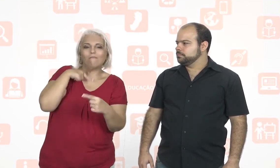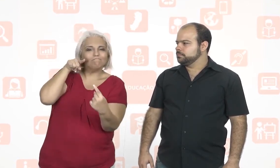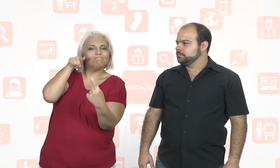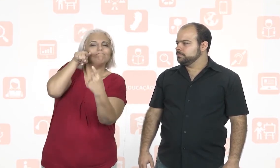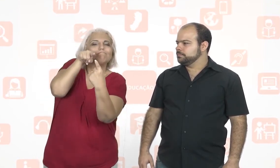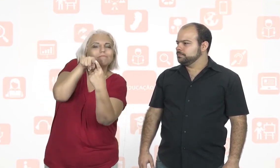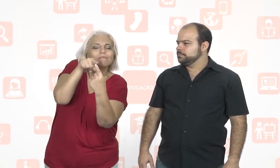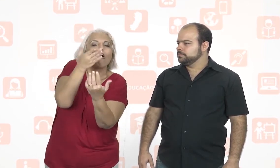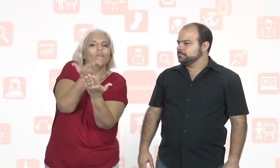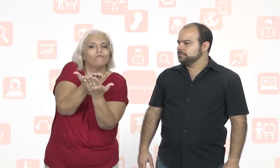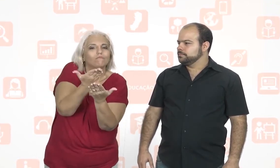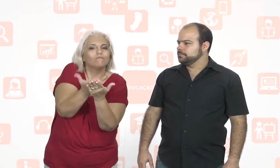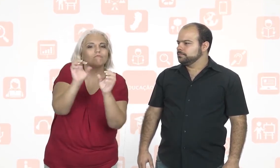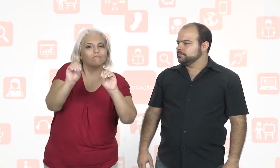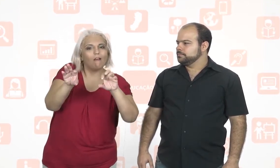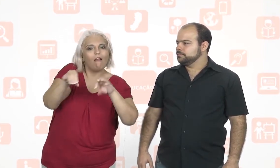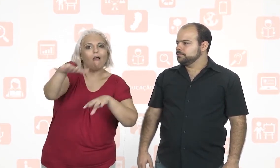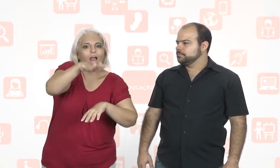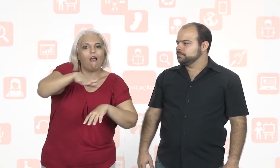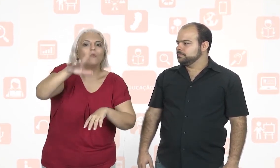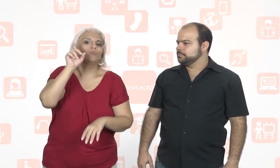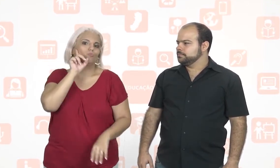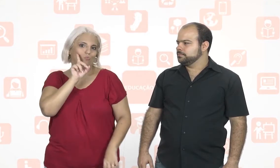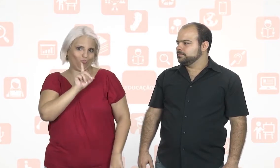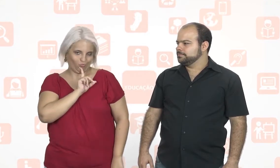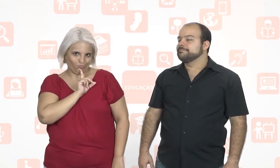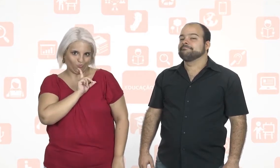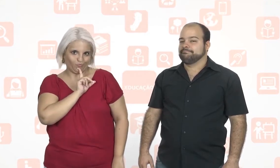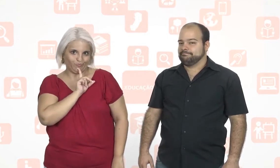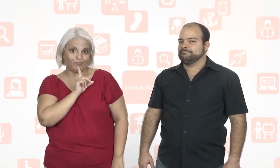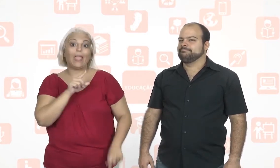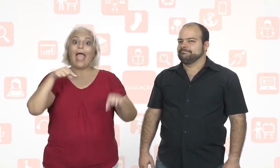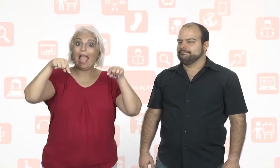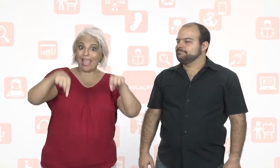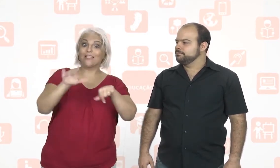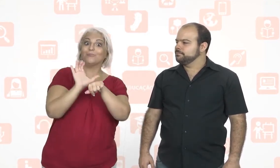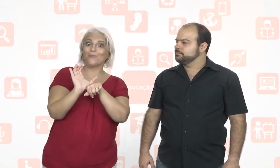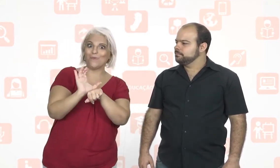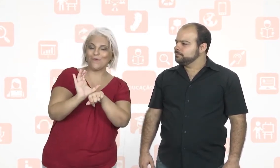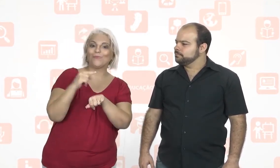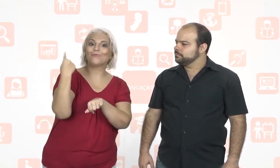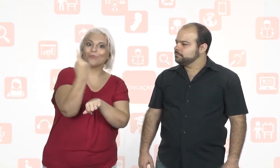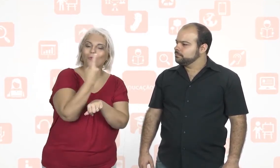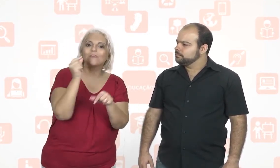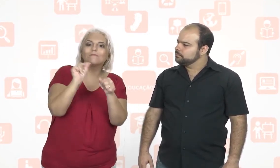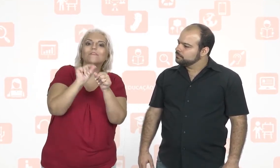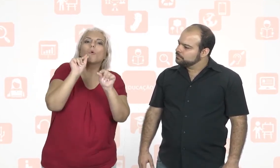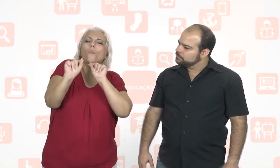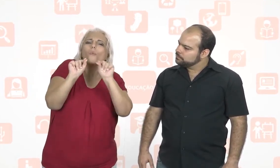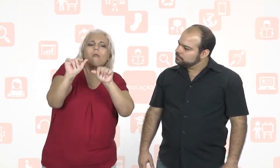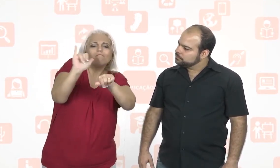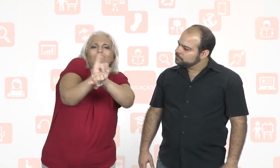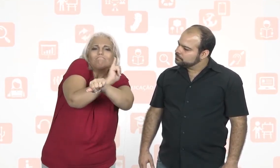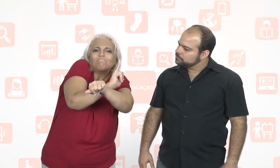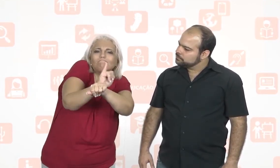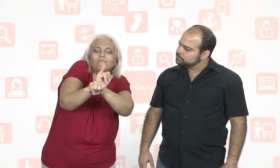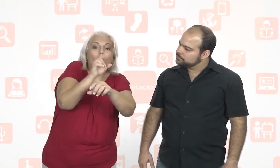estudo é a de Educação de Surdos. Aqui no curso nós vamos usar algumas estratégias.